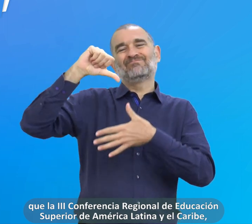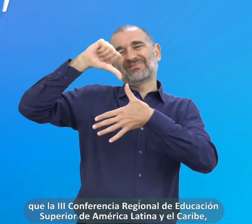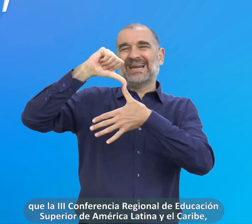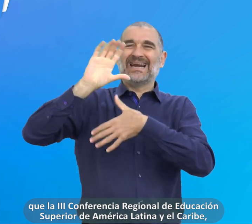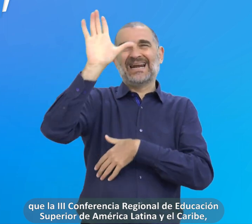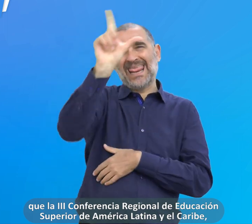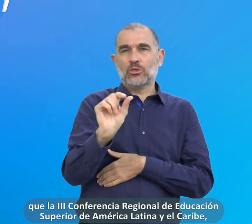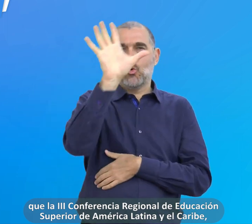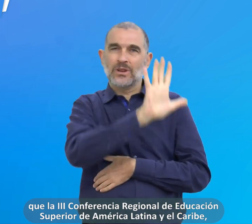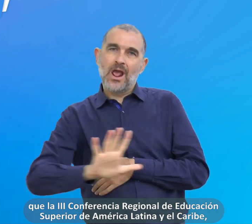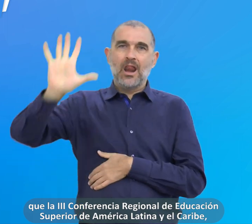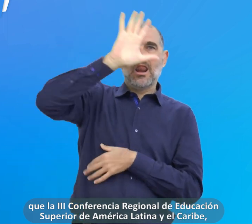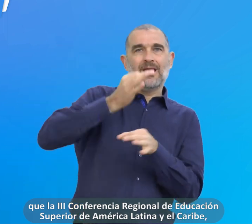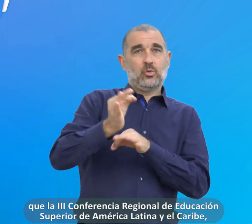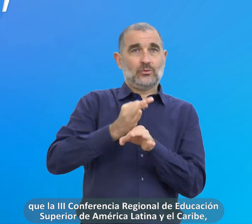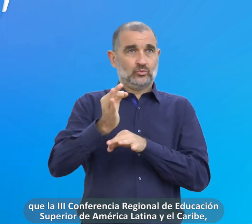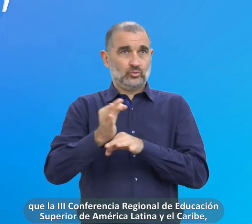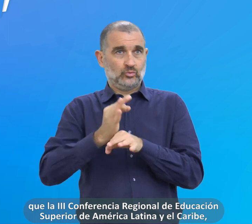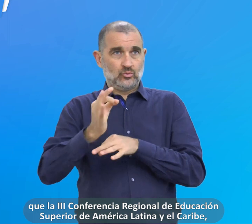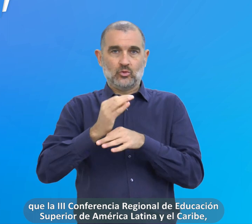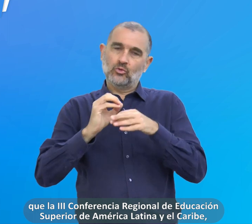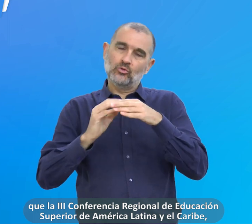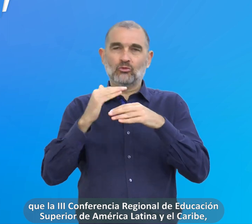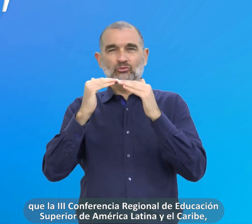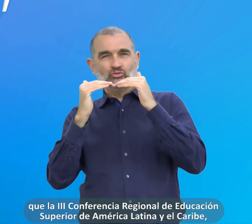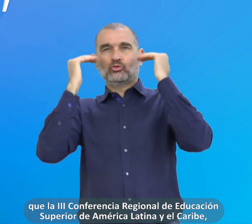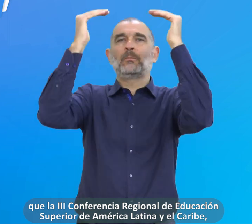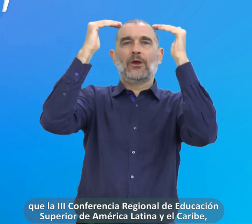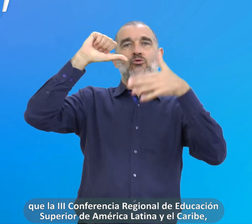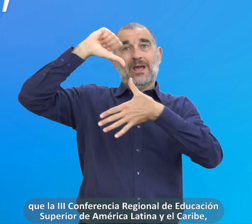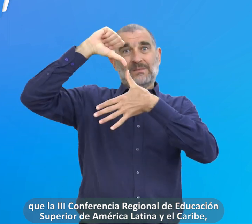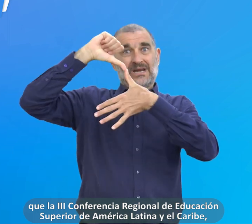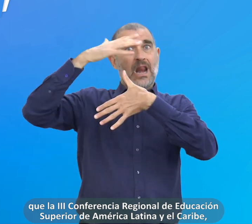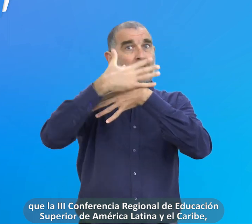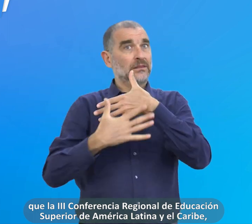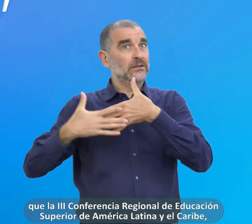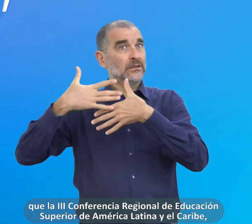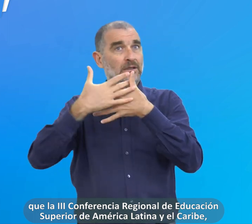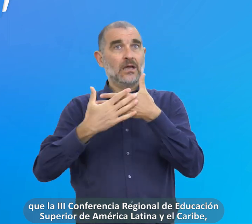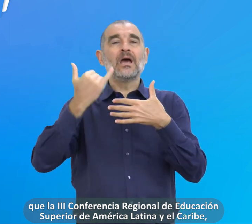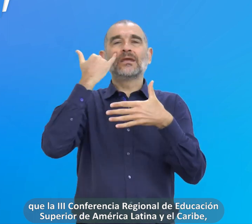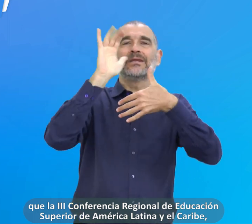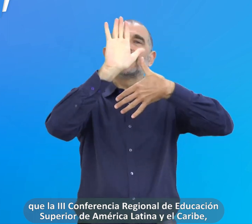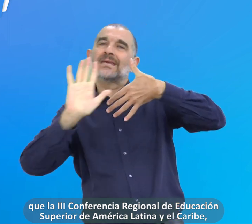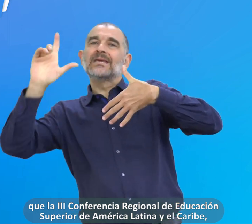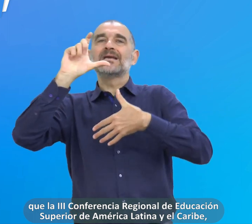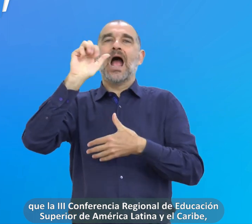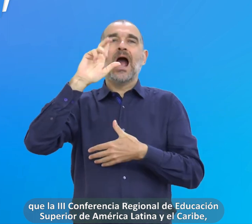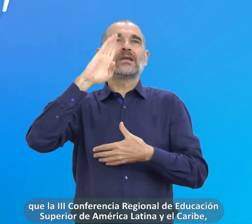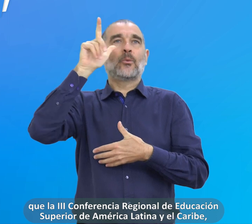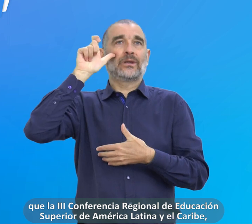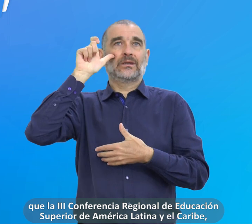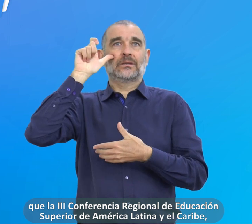regional de educación superior de América Latina y el Caribe